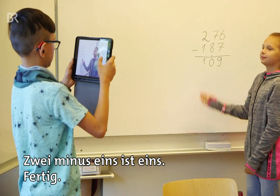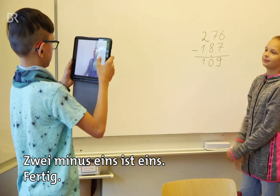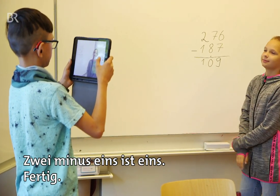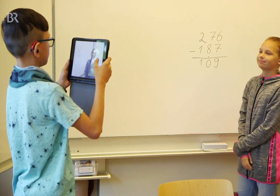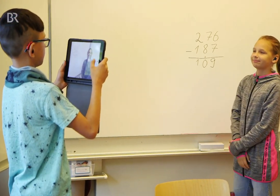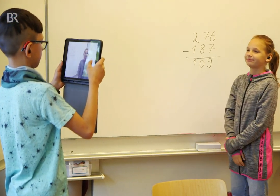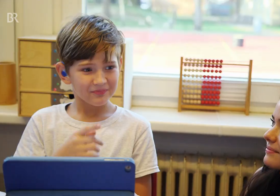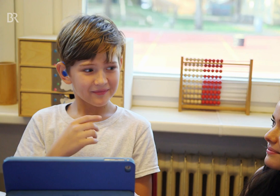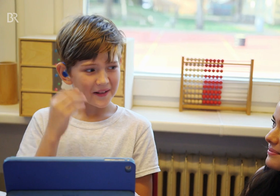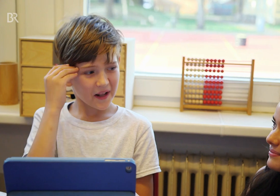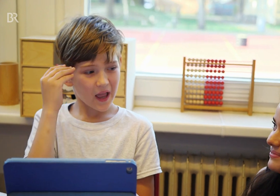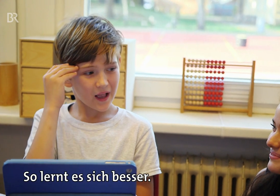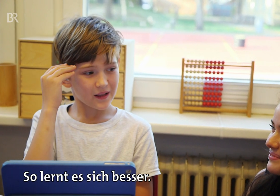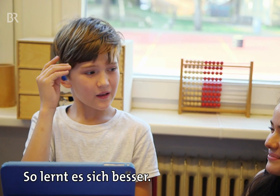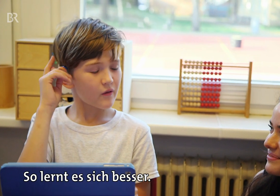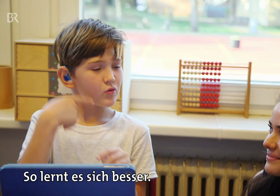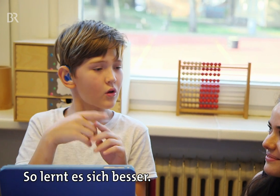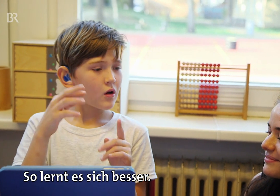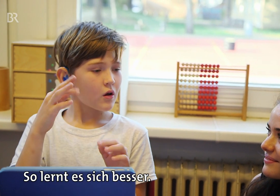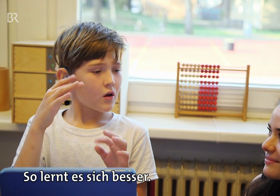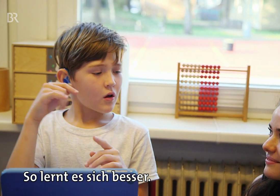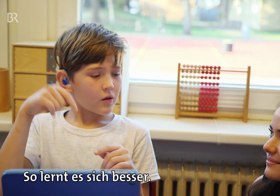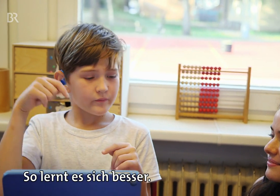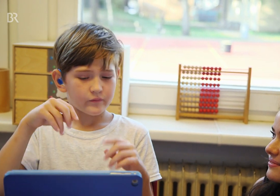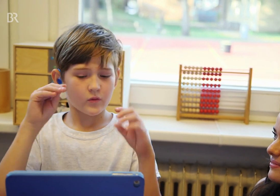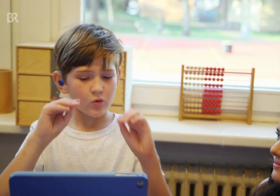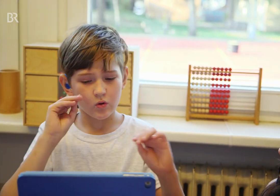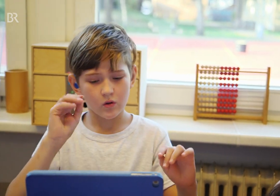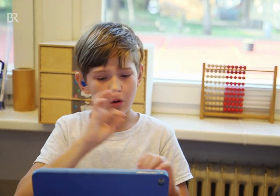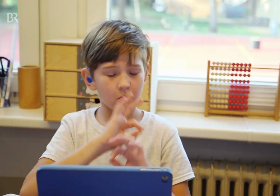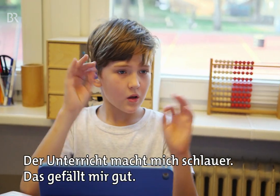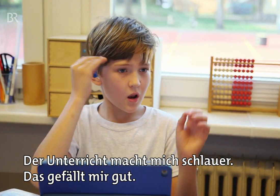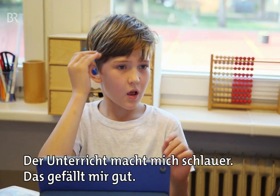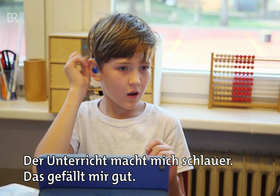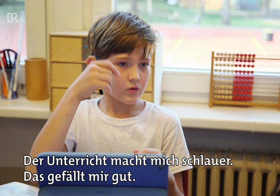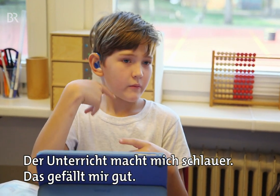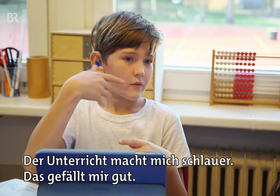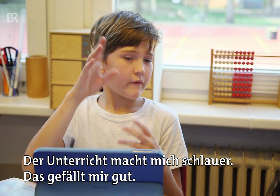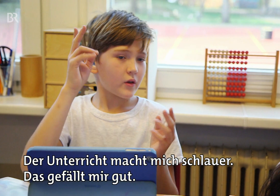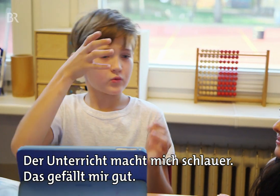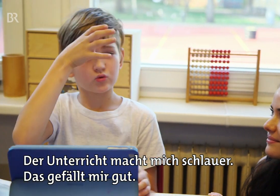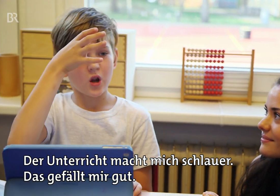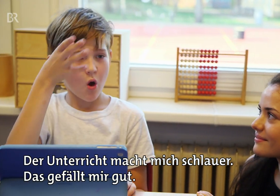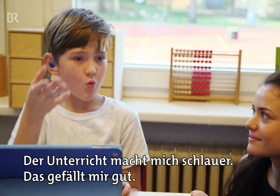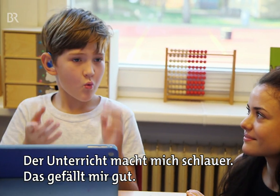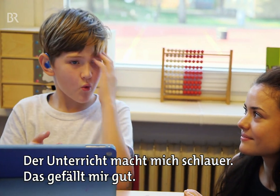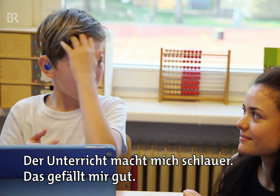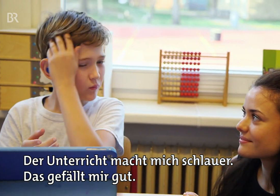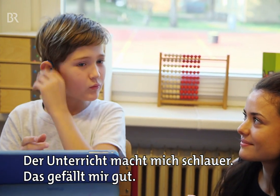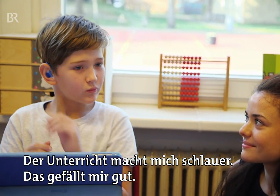ist 1. Fertig. So lernt es sich besser. Der Unterricht macht mich schlauer. Das gefällt